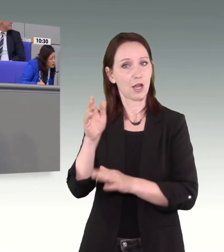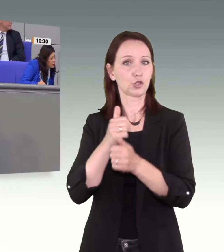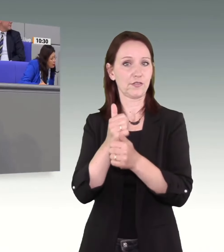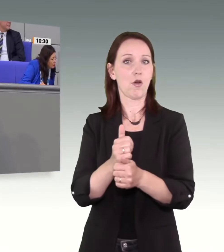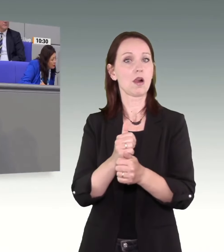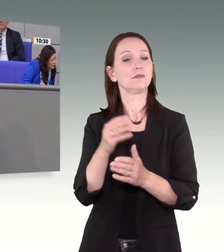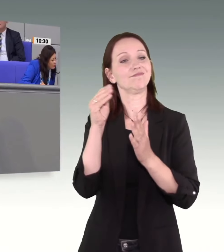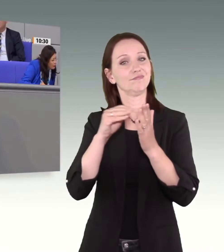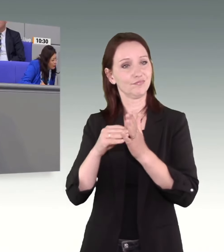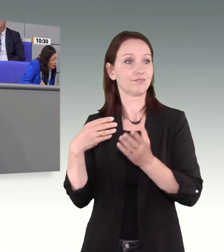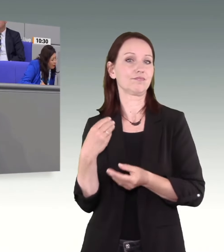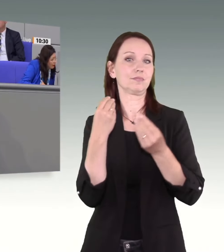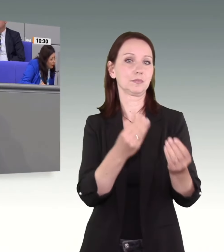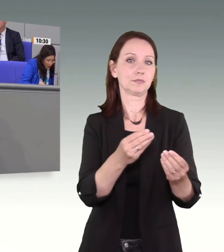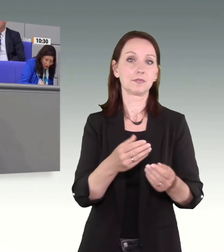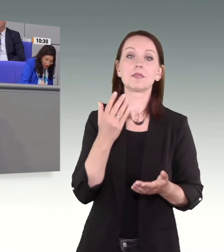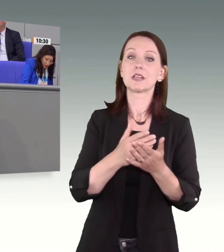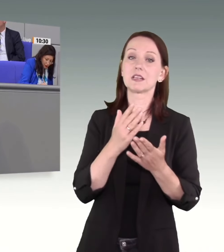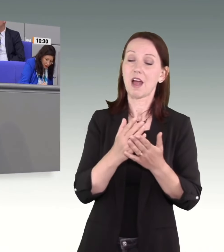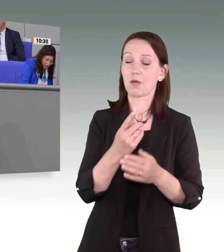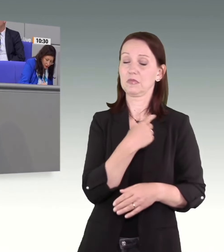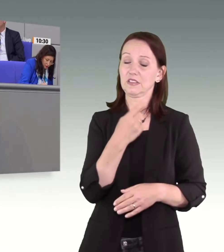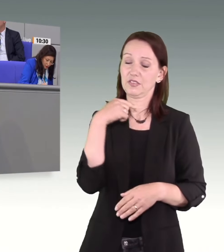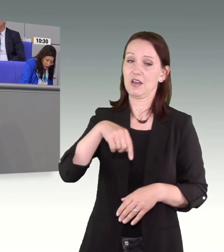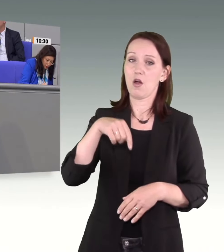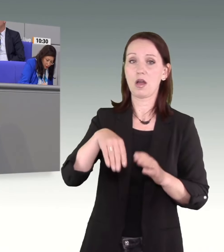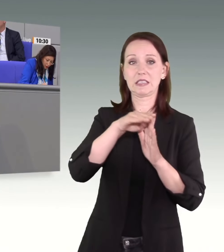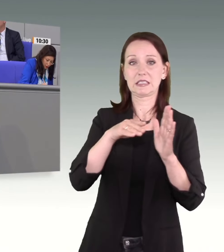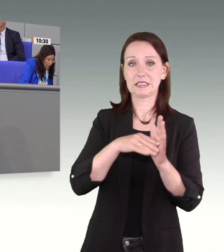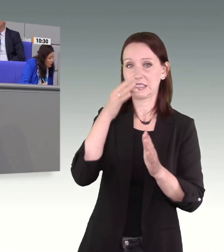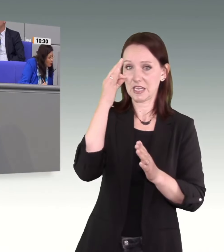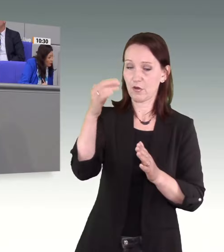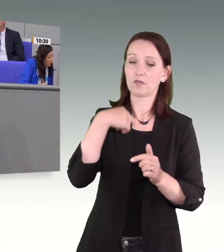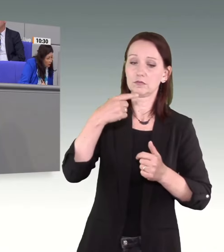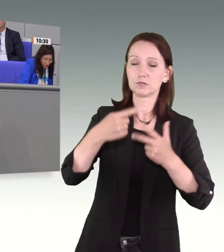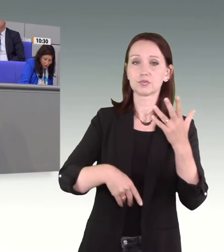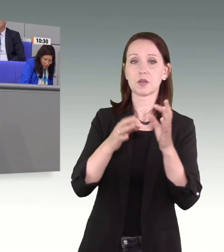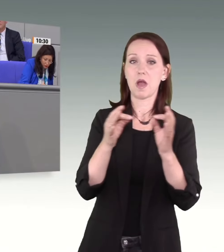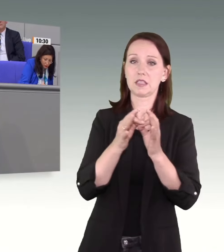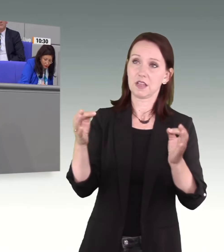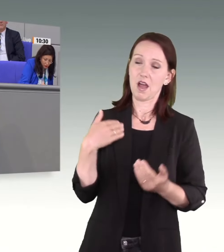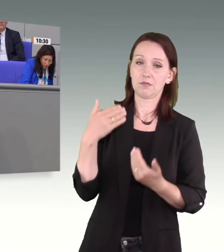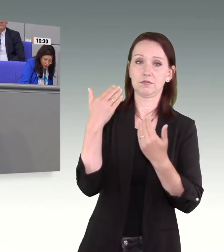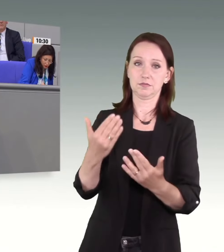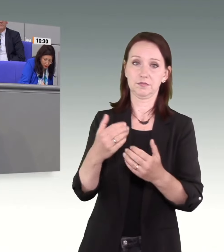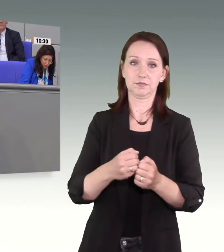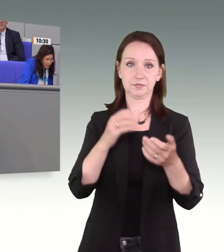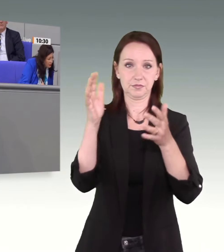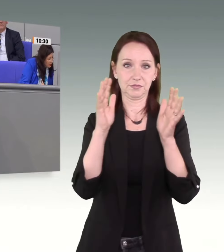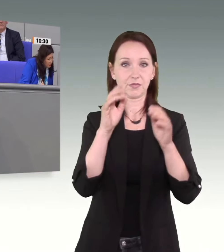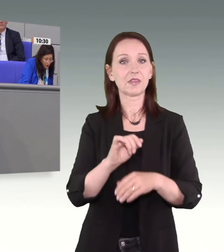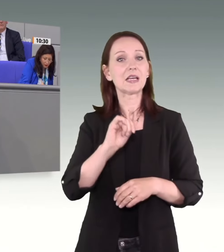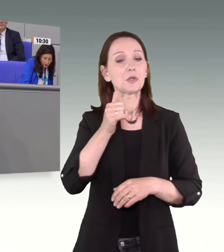Genau deshalb legen wir heute mit unserem Gesetzentwurf ein Bündel von Maßnahmen vor, mit denen wir vor allem die besonders verletzlichen